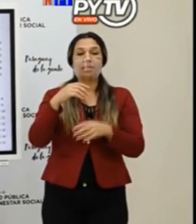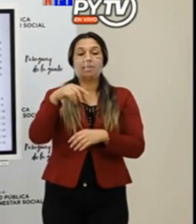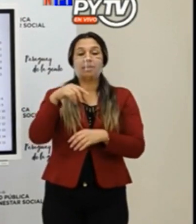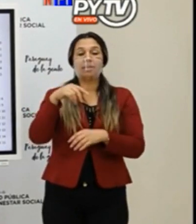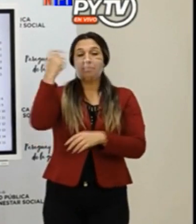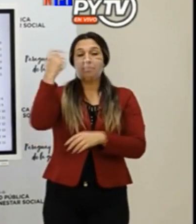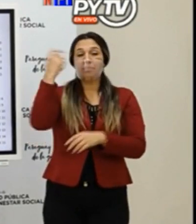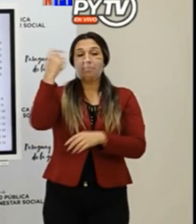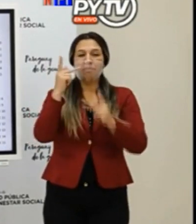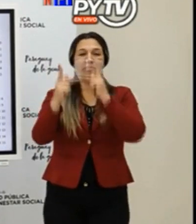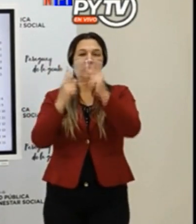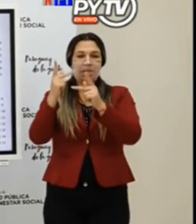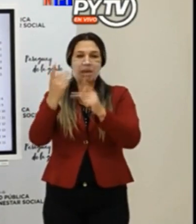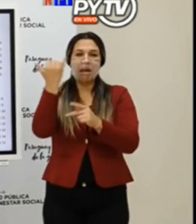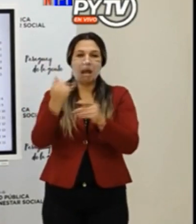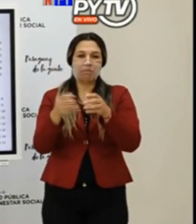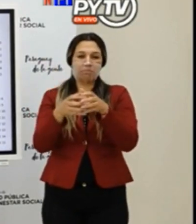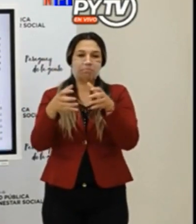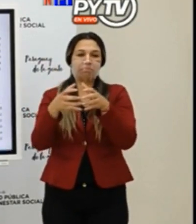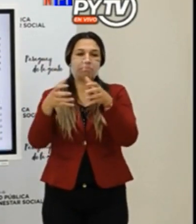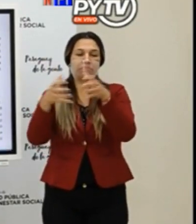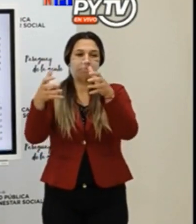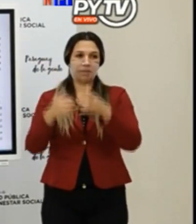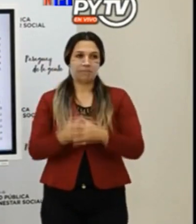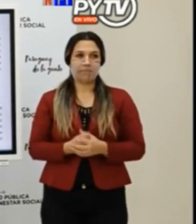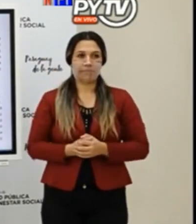tranquilo de lo que fueron los meses anteriores. Siguiente.